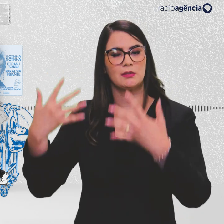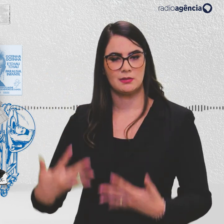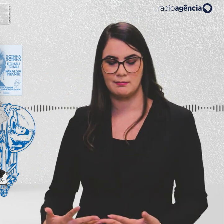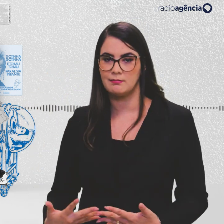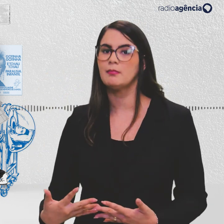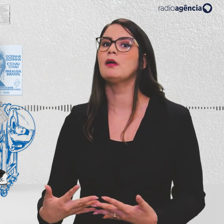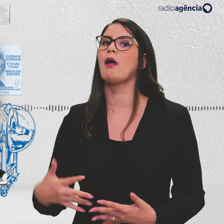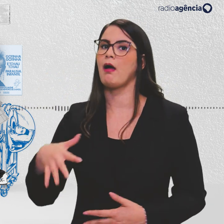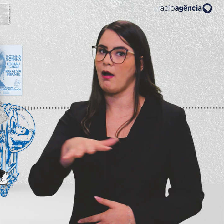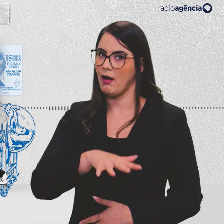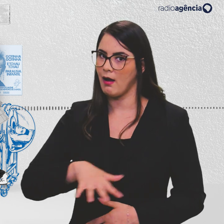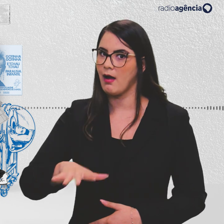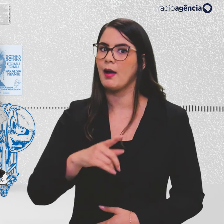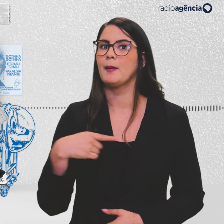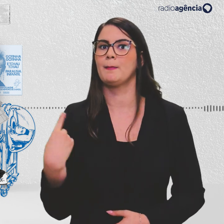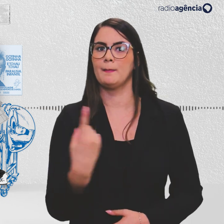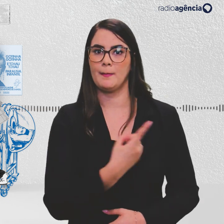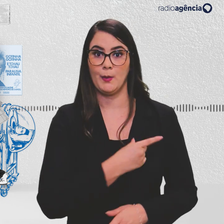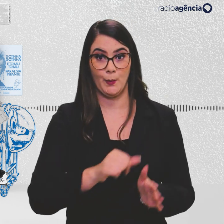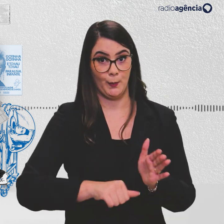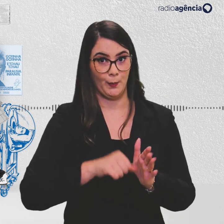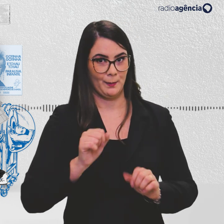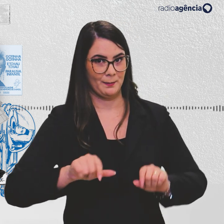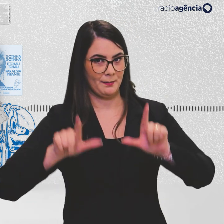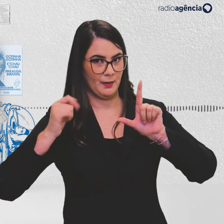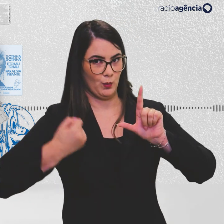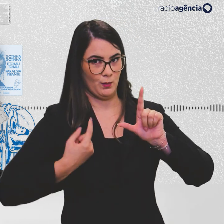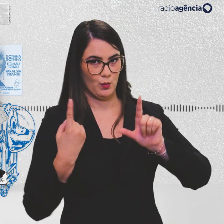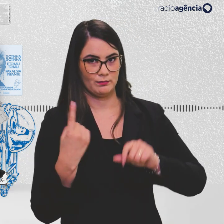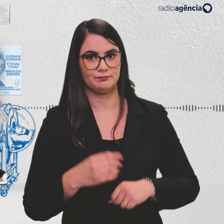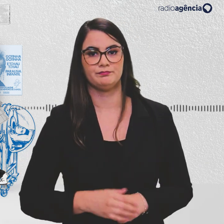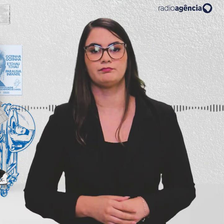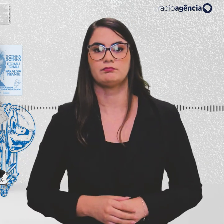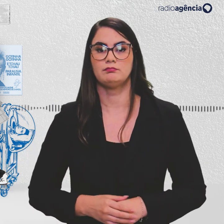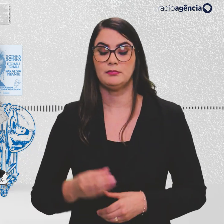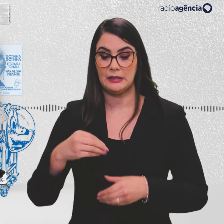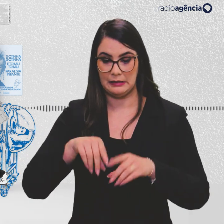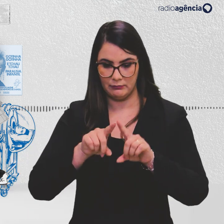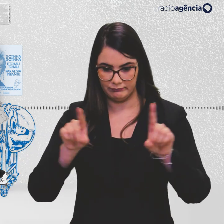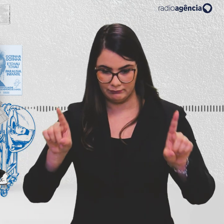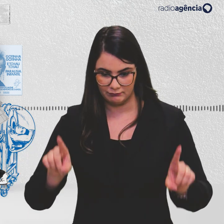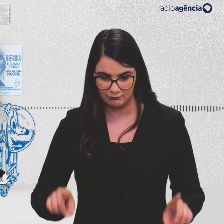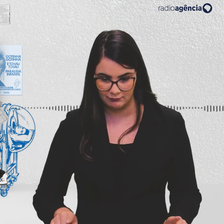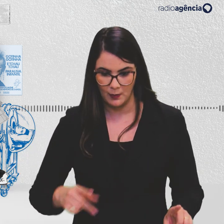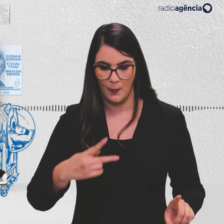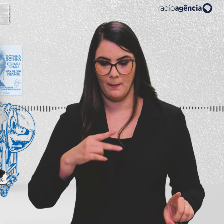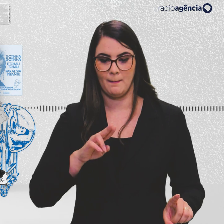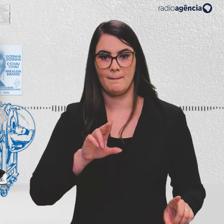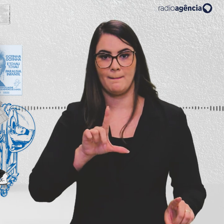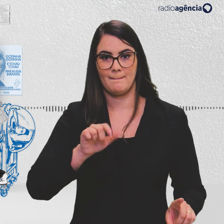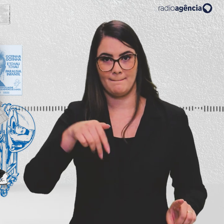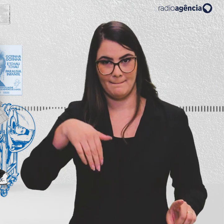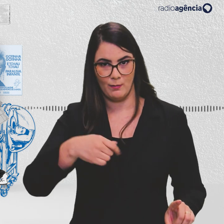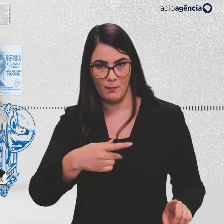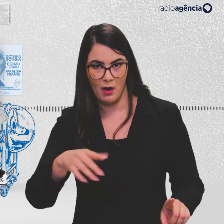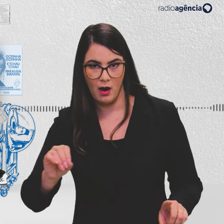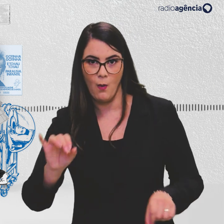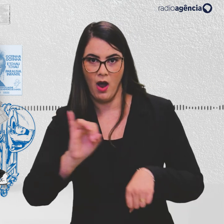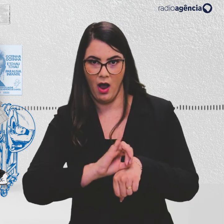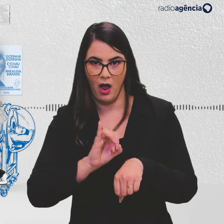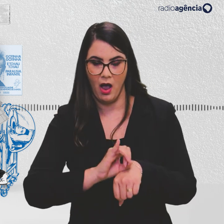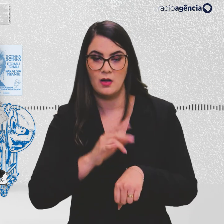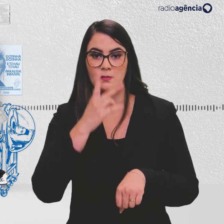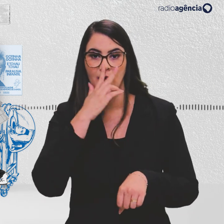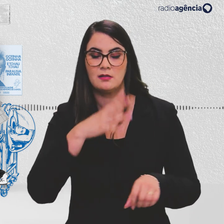temível setor para a gente no primeiro episódio. Dentro desse pulmão de aço, que é uma máquina que fazia a respiração dessas